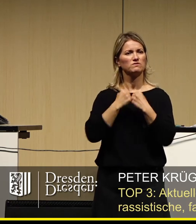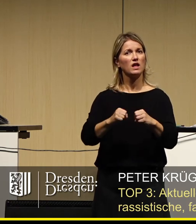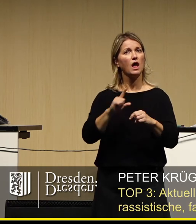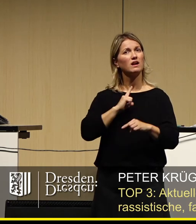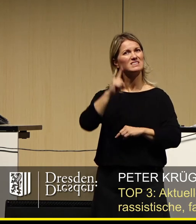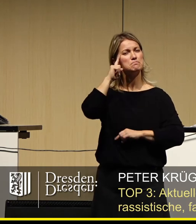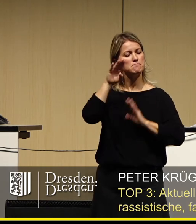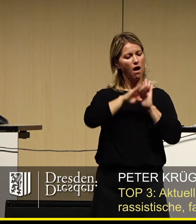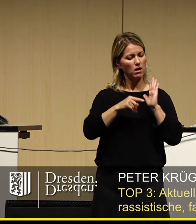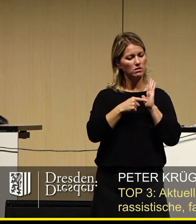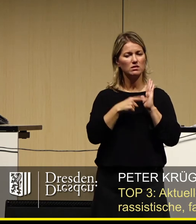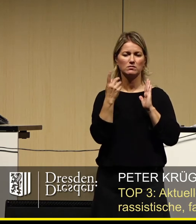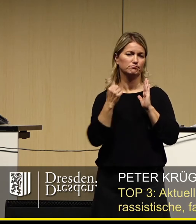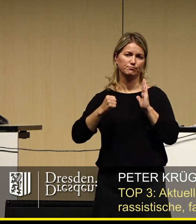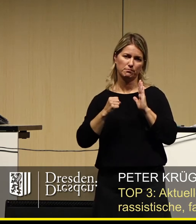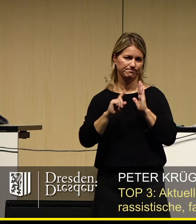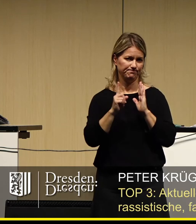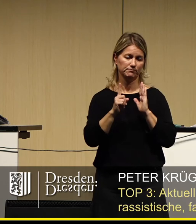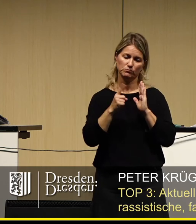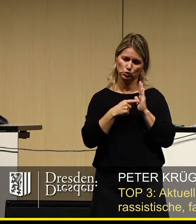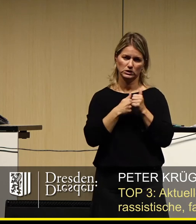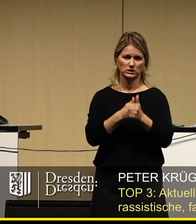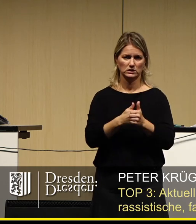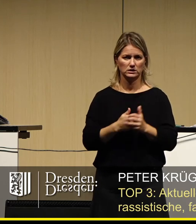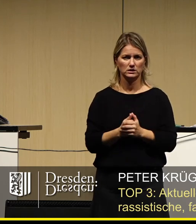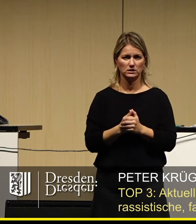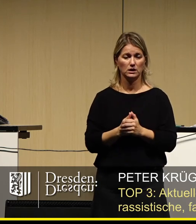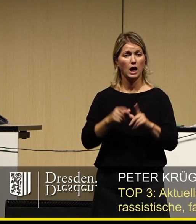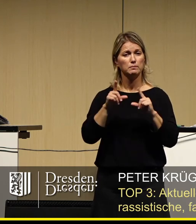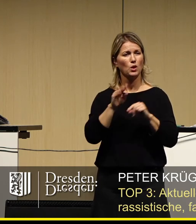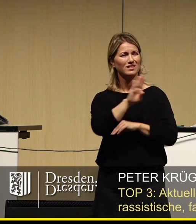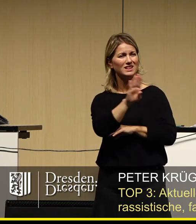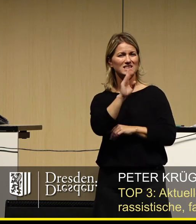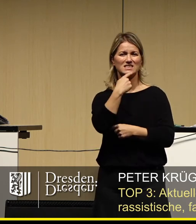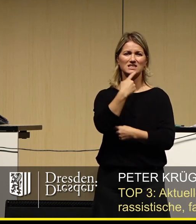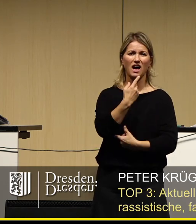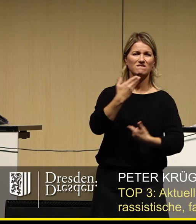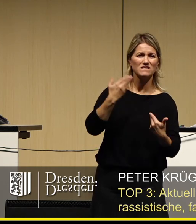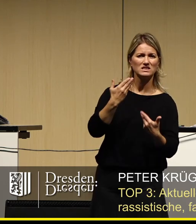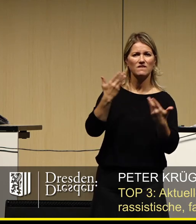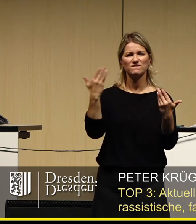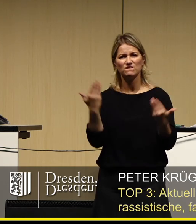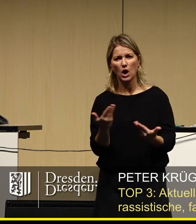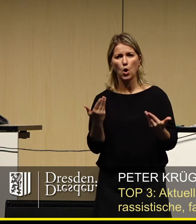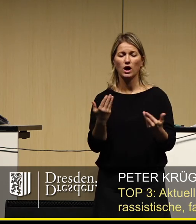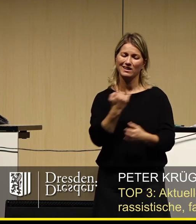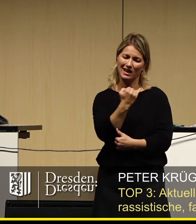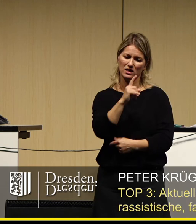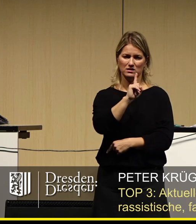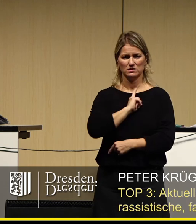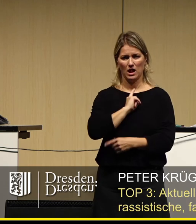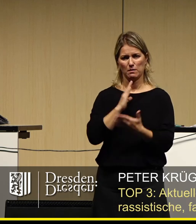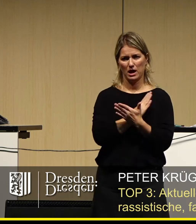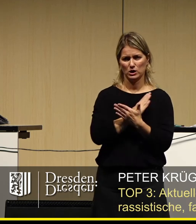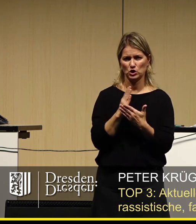zuwiderlaufen. Wer etwas sagt, wo er etwas sagt, darüber entscheidet in erster Linie jeder für sich selbst.